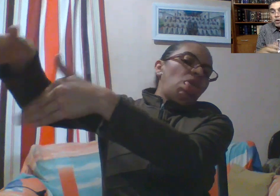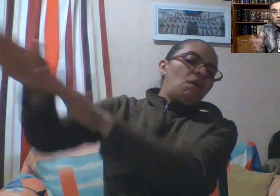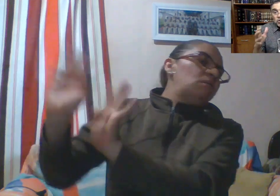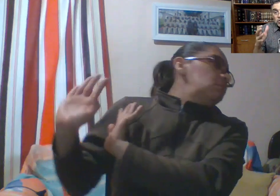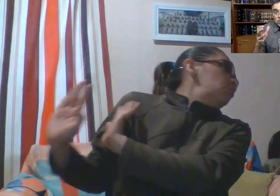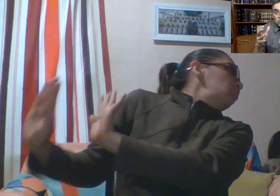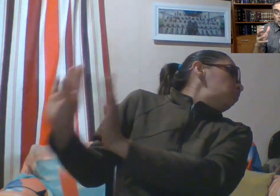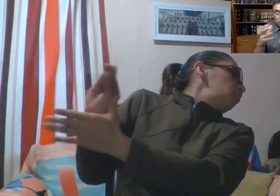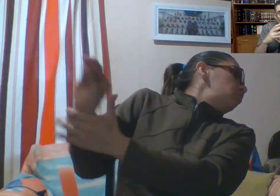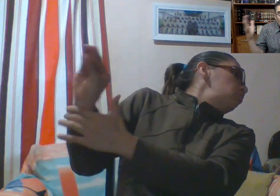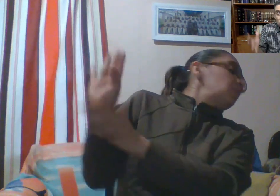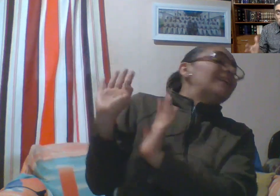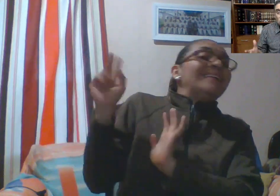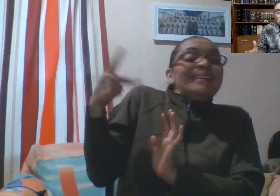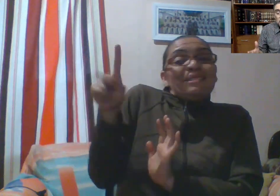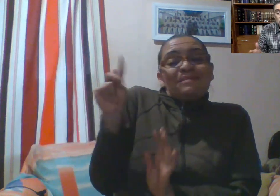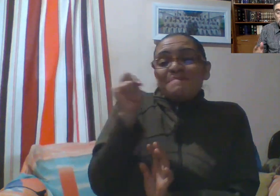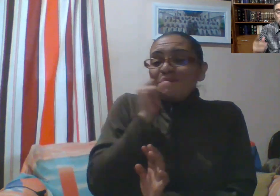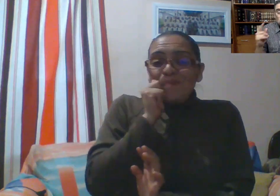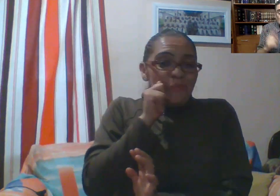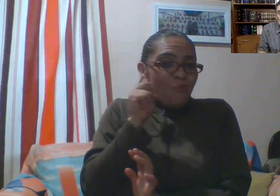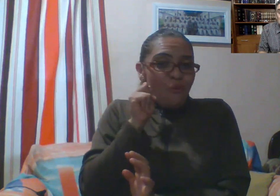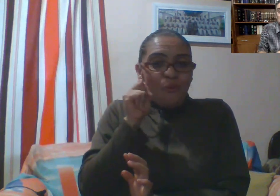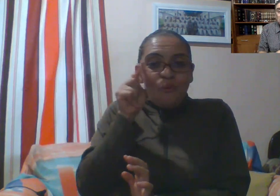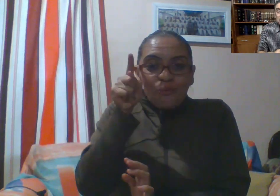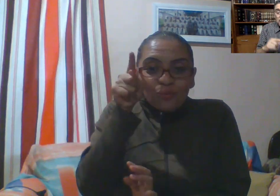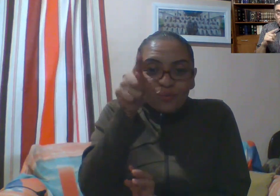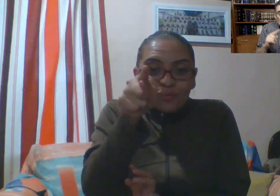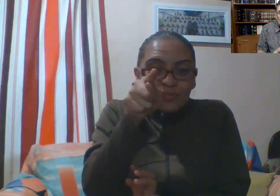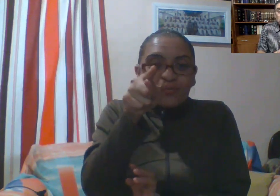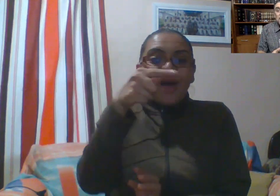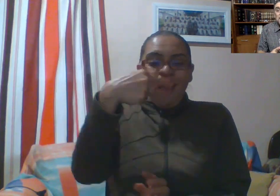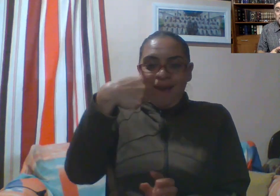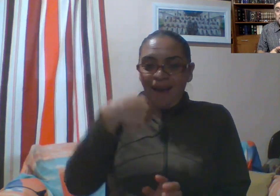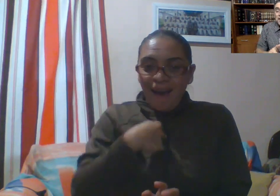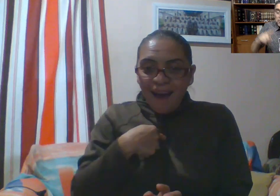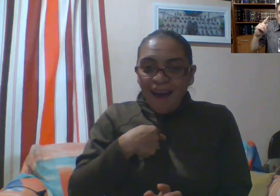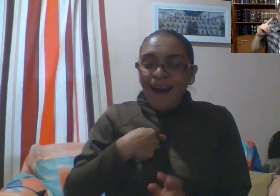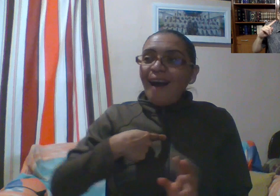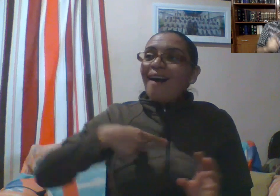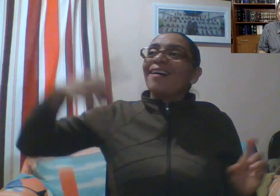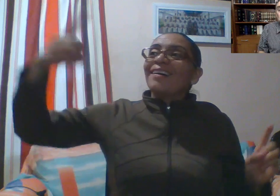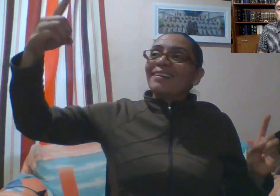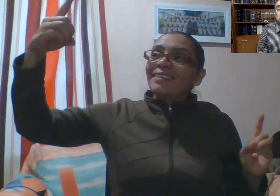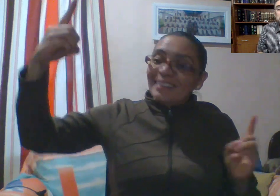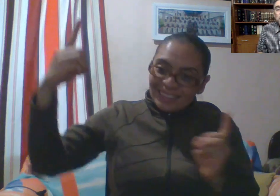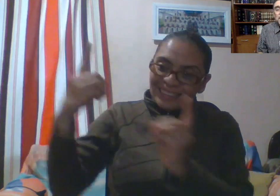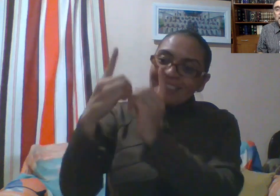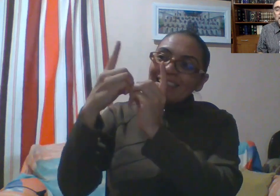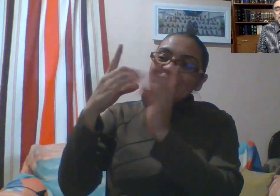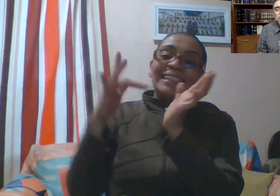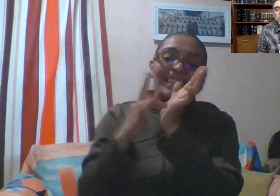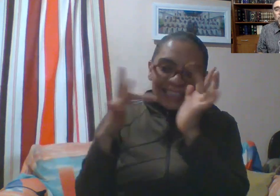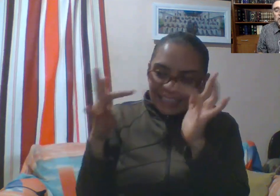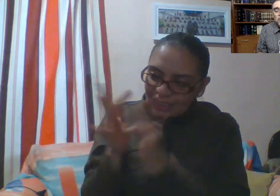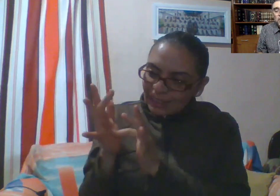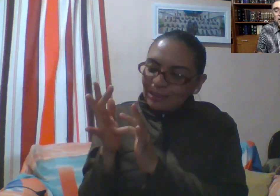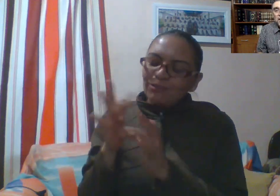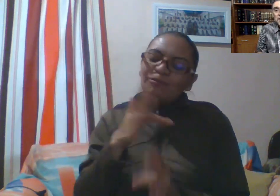Pero a todos nosotros, Jesús nos mira, nos habla, se invita, se autoinvita a nuestra casa, a nuestro corazón y